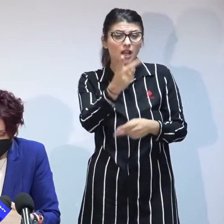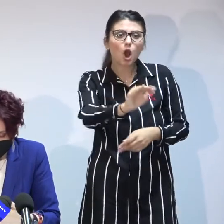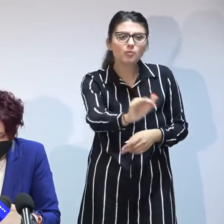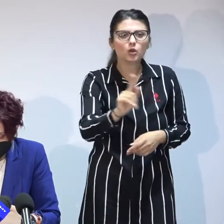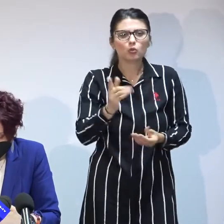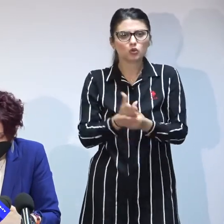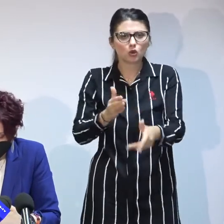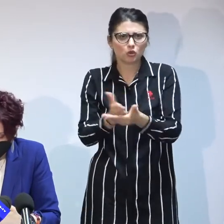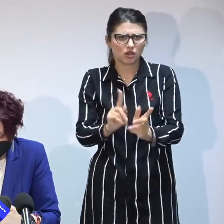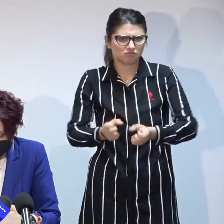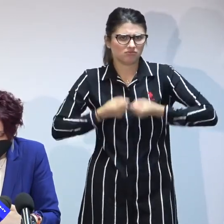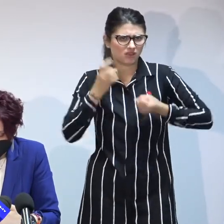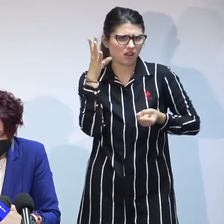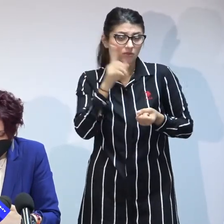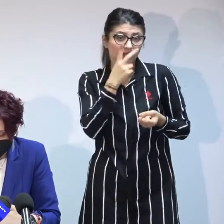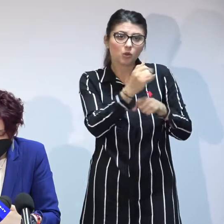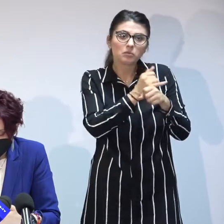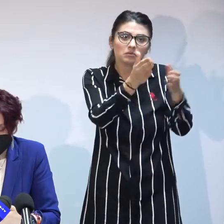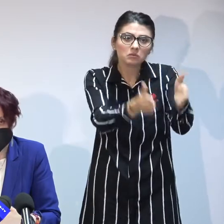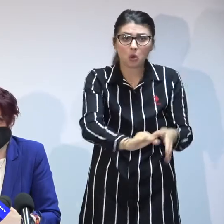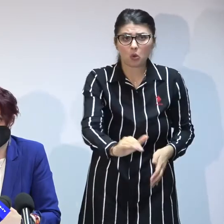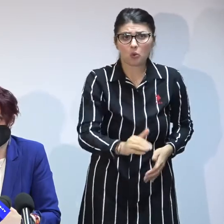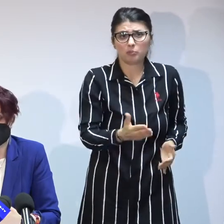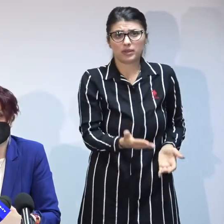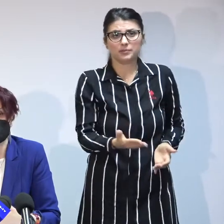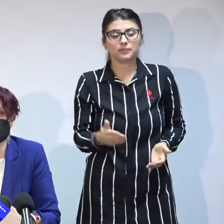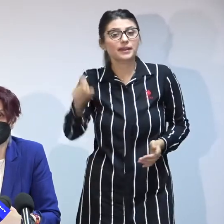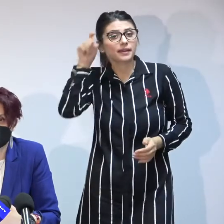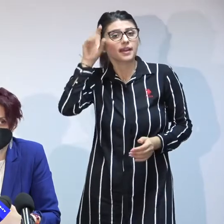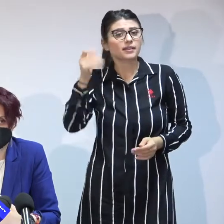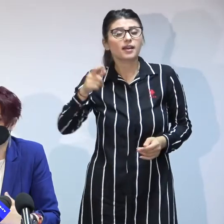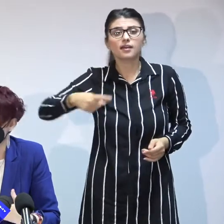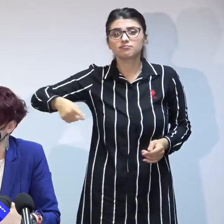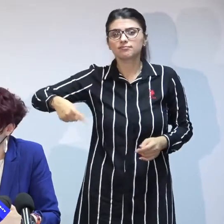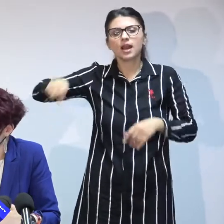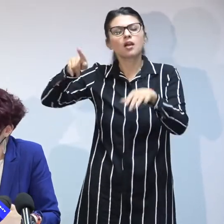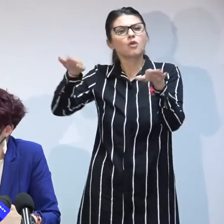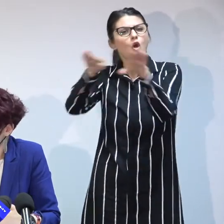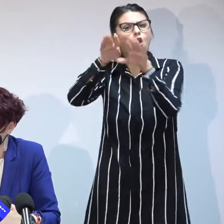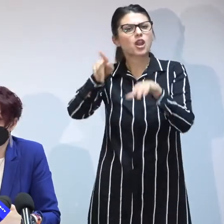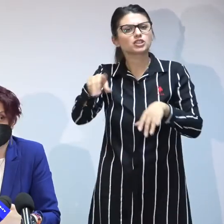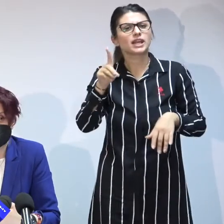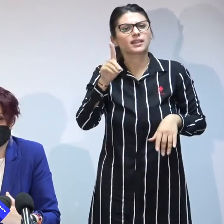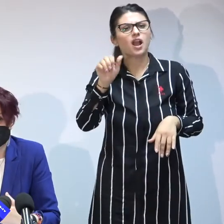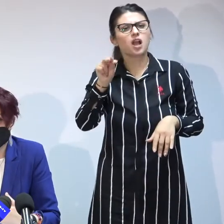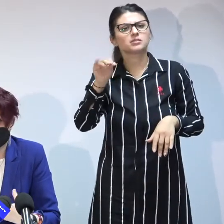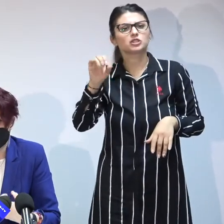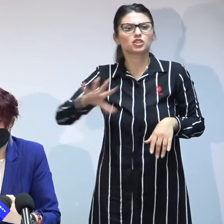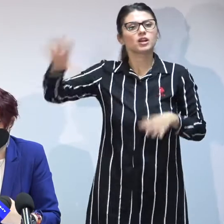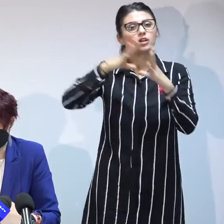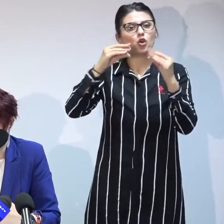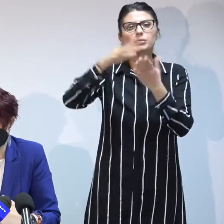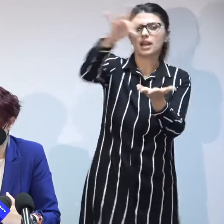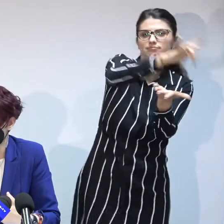și cred că colegii noștri din direcții mai au mult de lucru în primul rând la